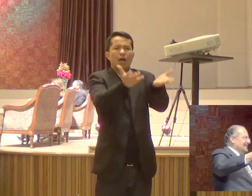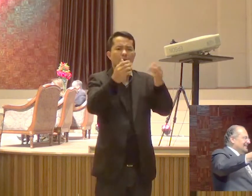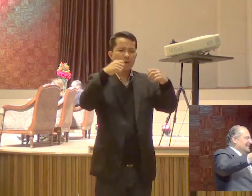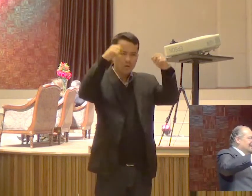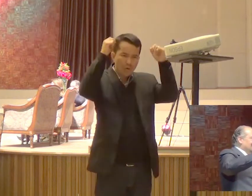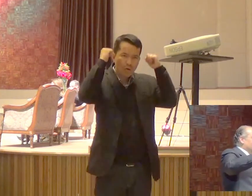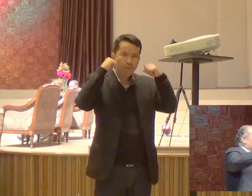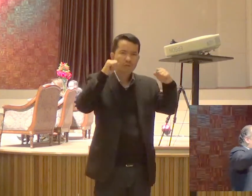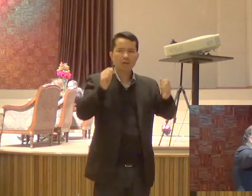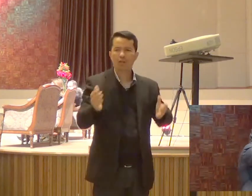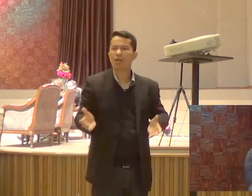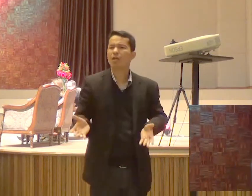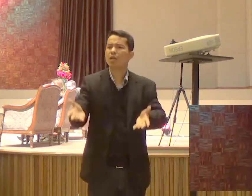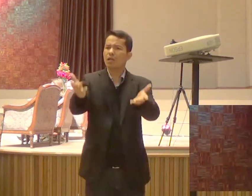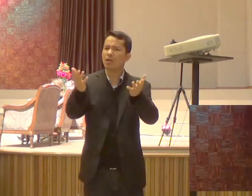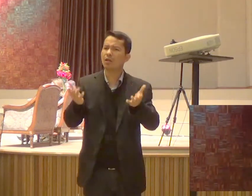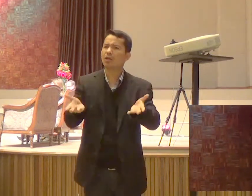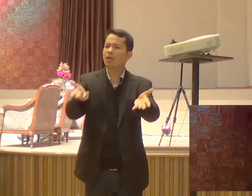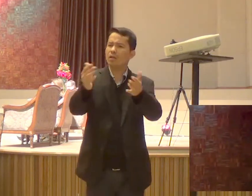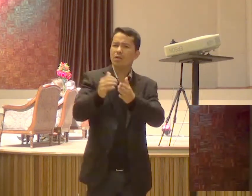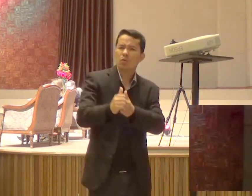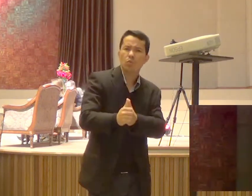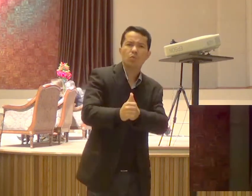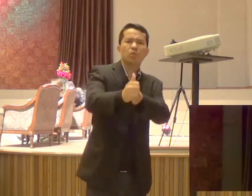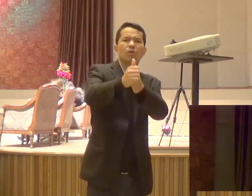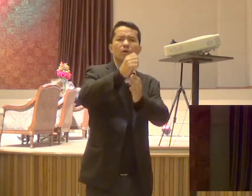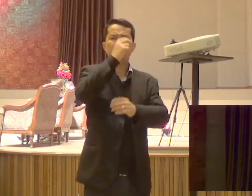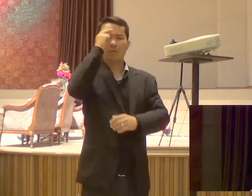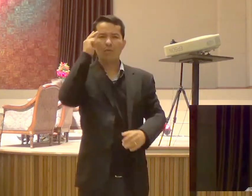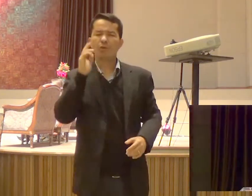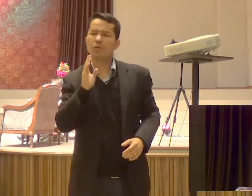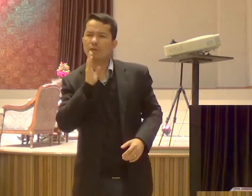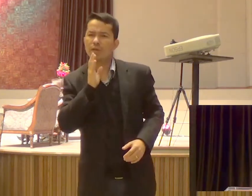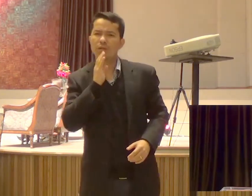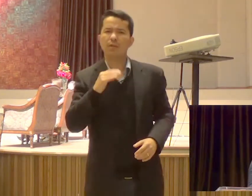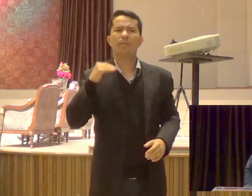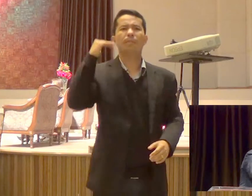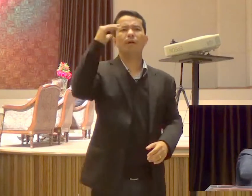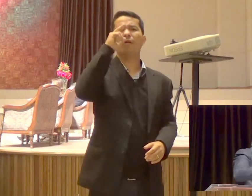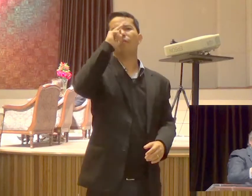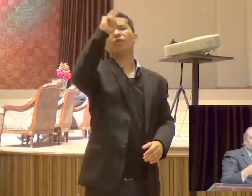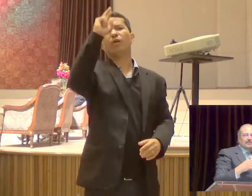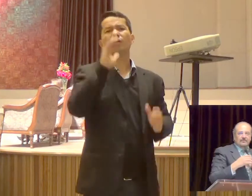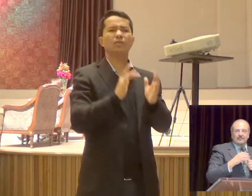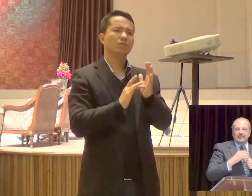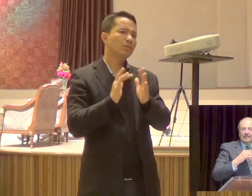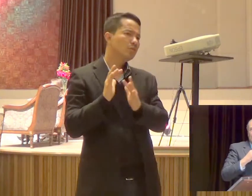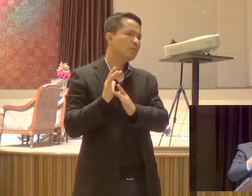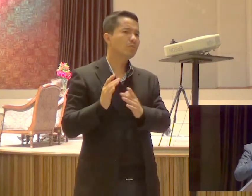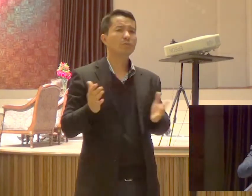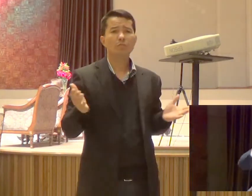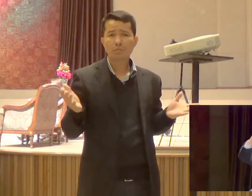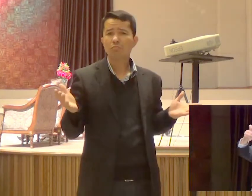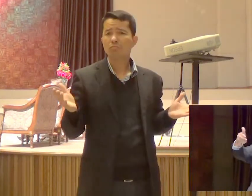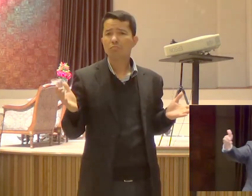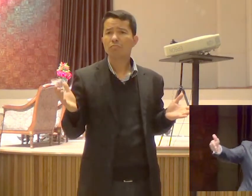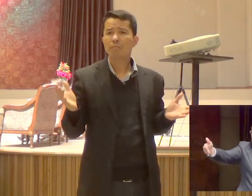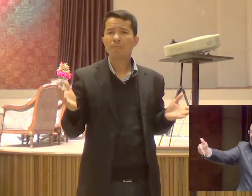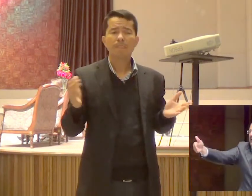É levar a ovelha A pastos verdejantes A águas tranquilas Ajudar a ovelha